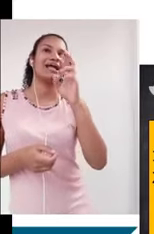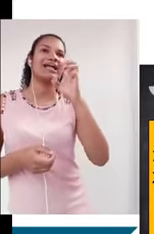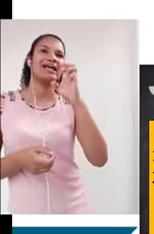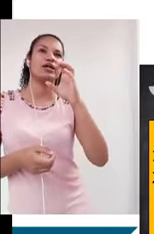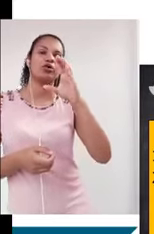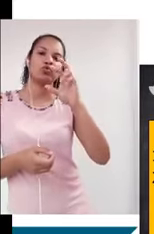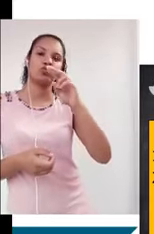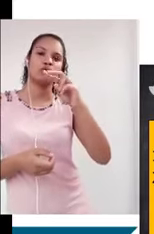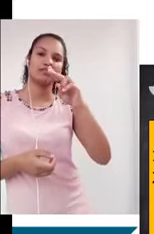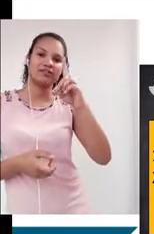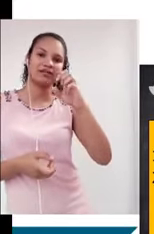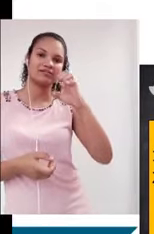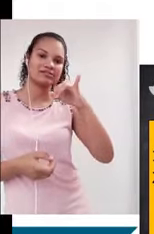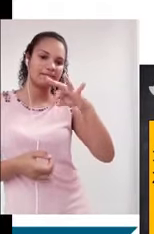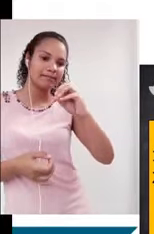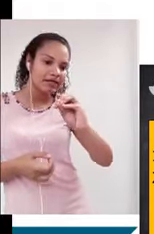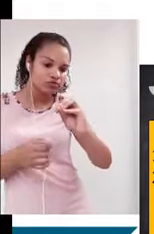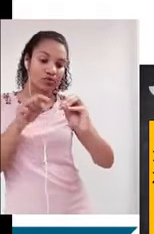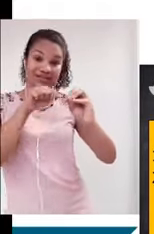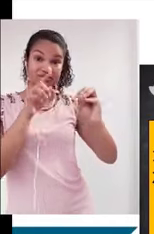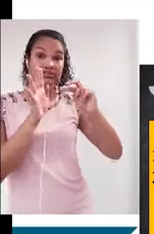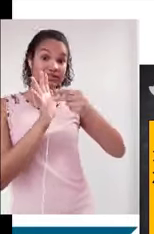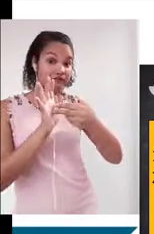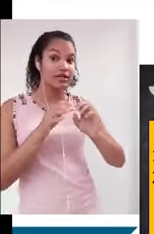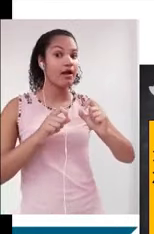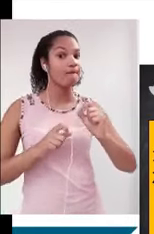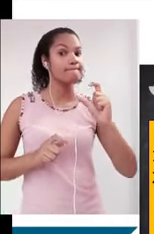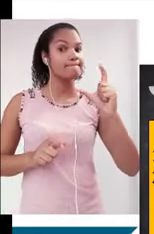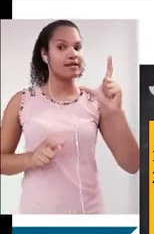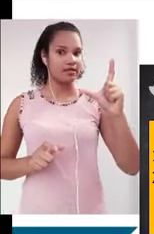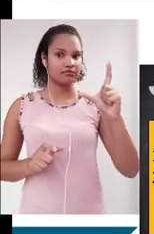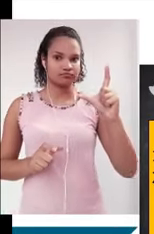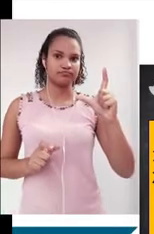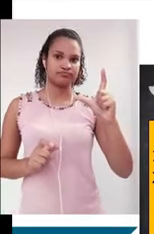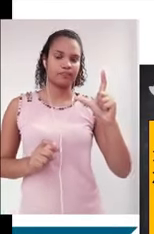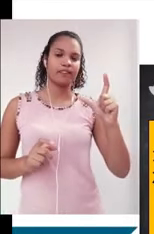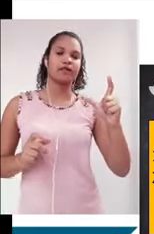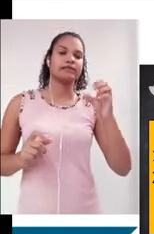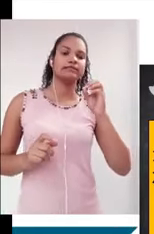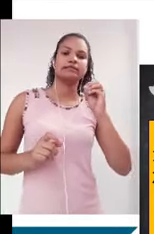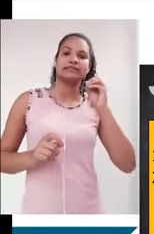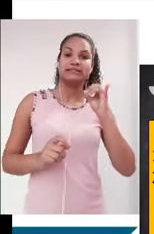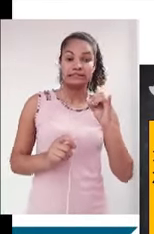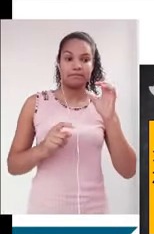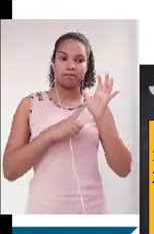Brasil. Então, nós estaríamos falando de um aumento. Recrudescimento é uma palavra que indica elevação, um